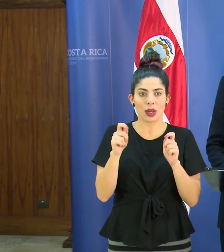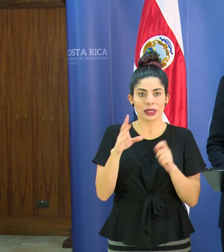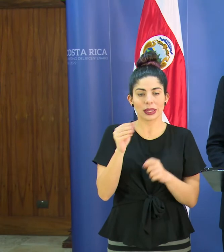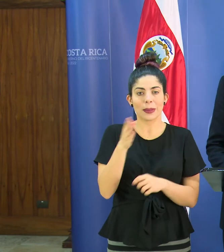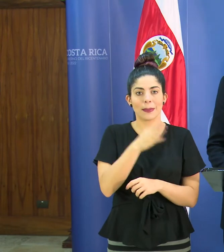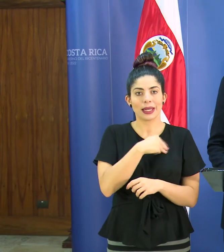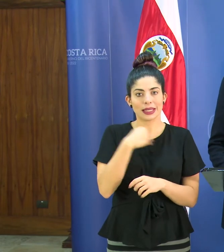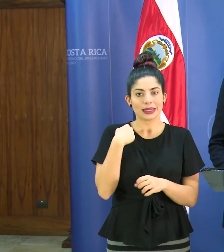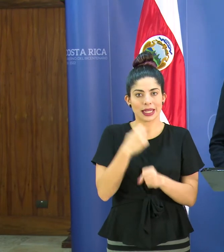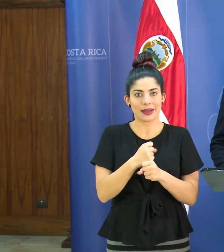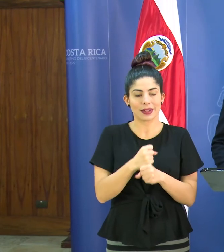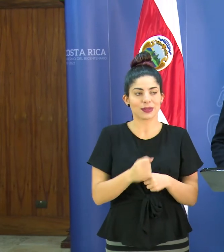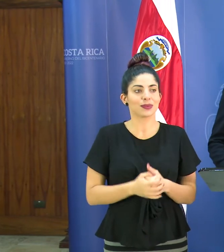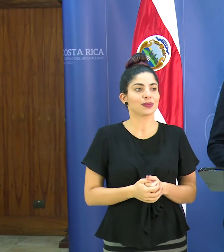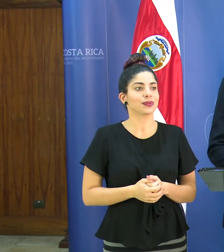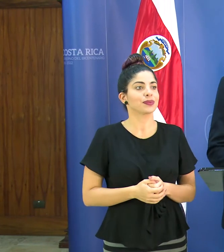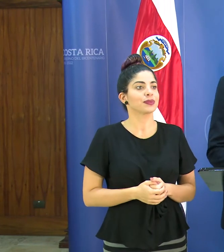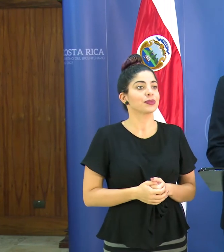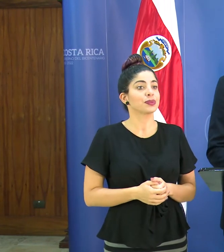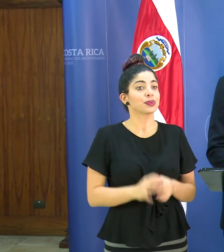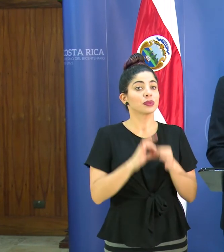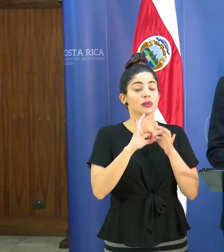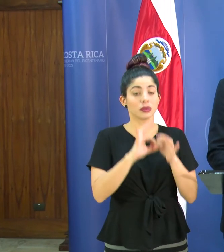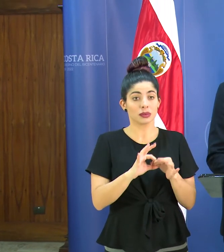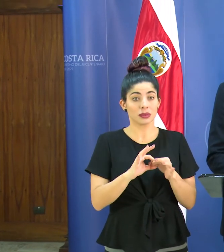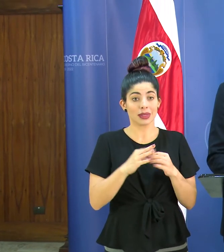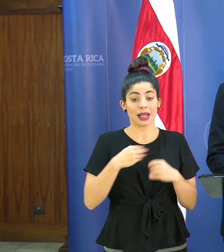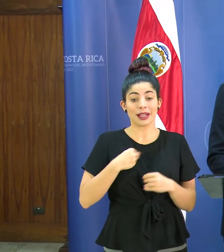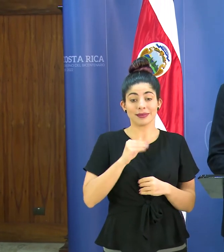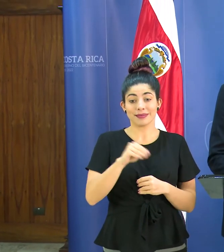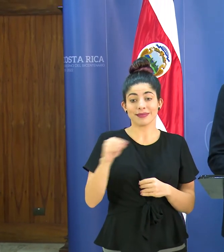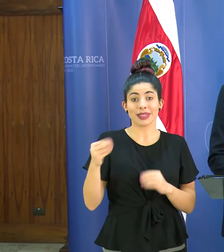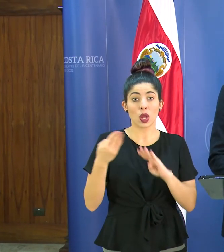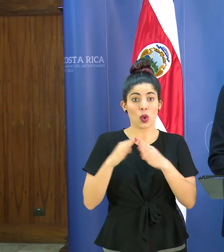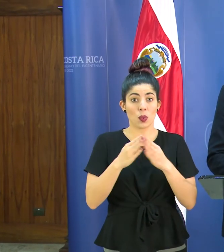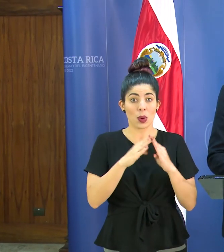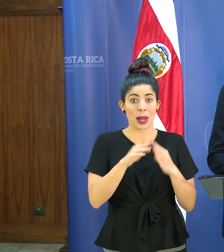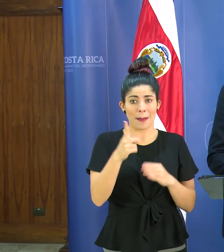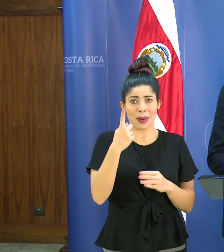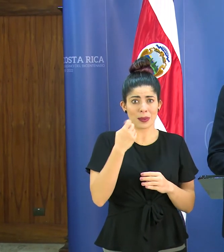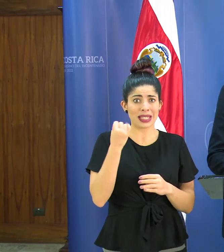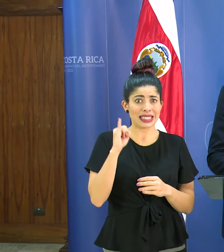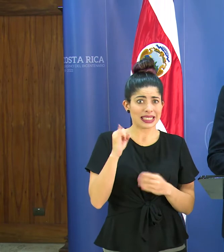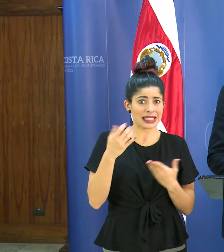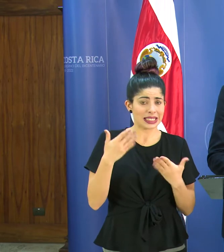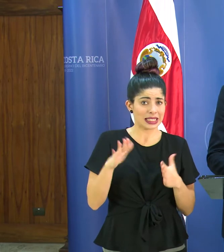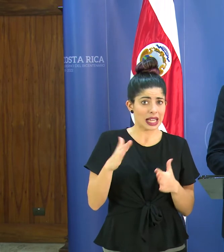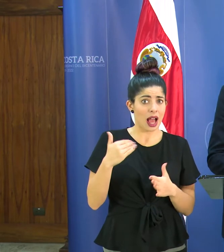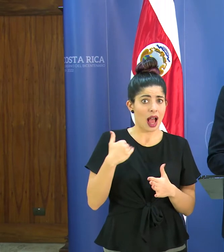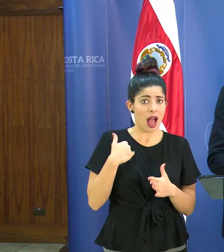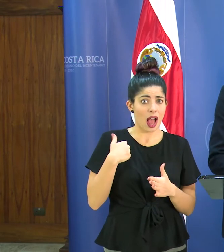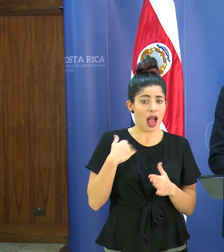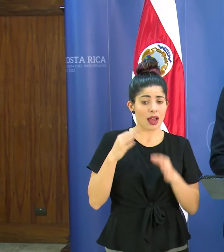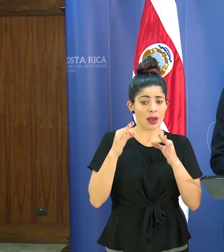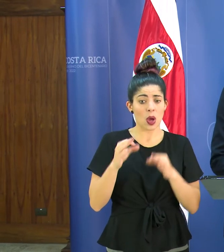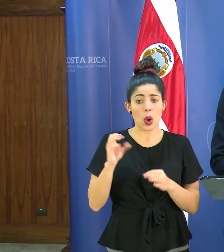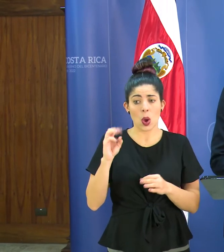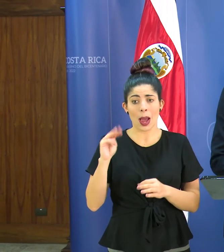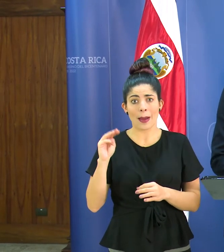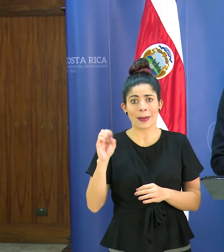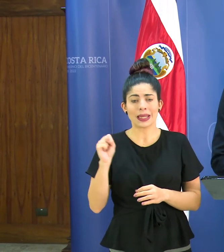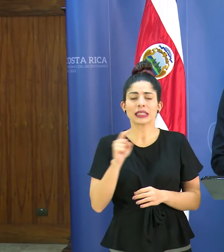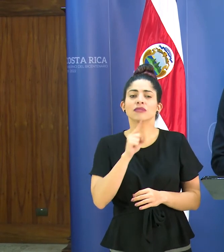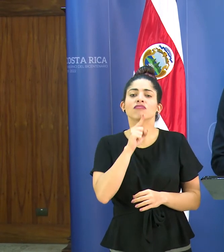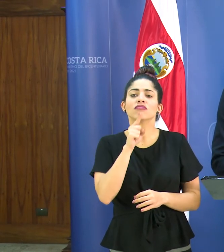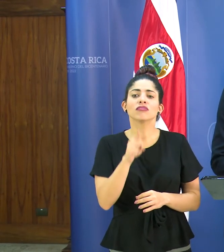ministra de trabajo con respecto a la transmisión comunitaria es la pregunta de que si ya hay una determinación de la OMS en